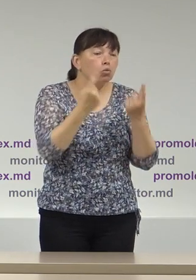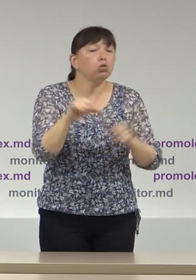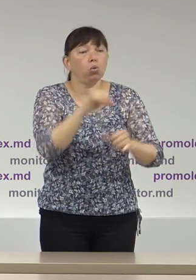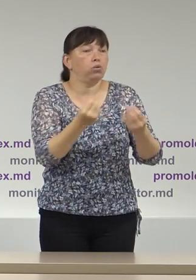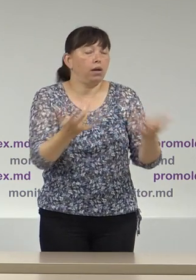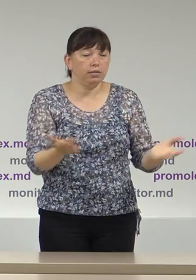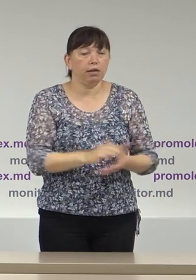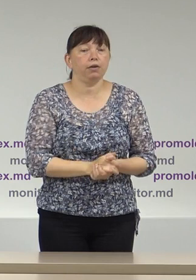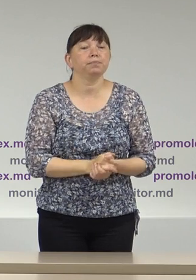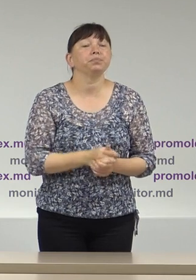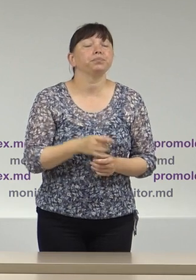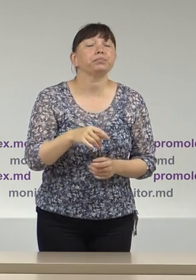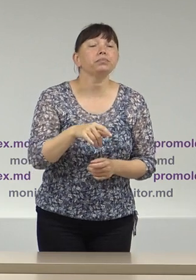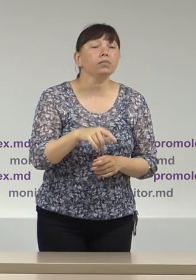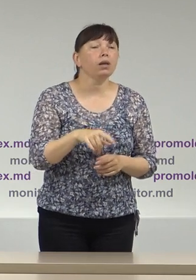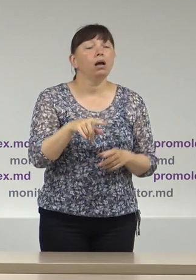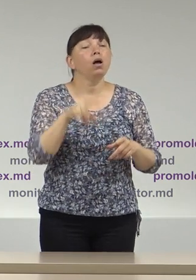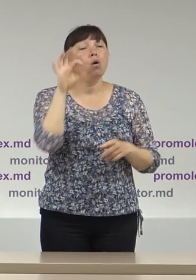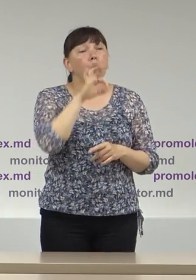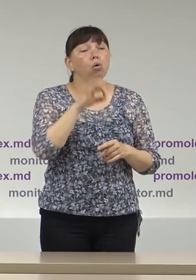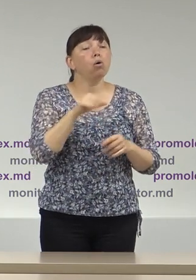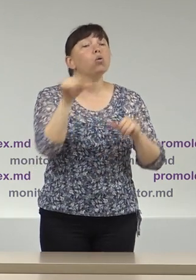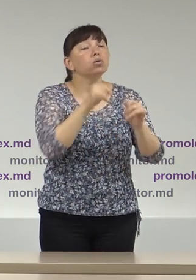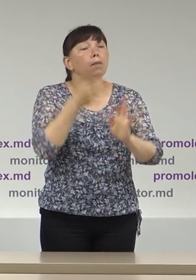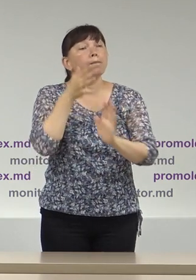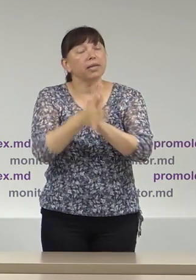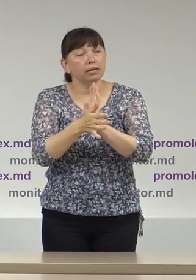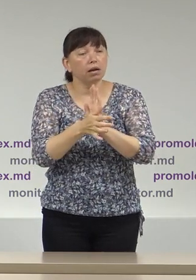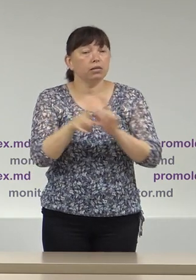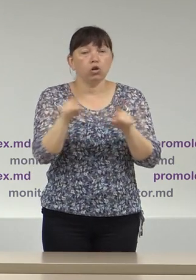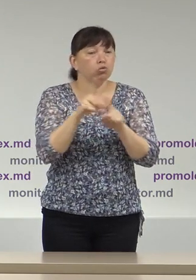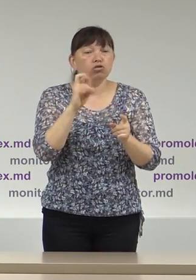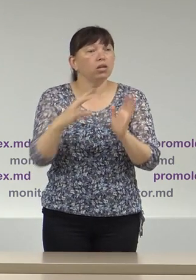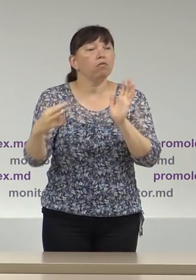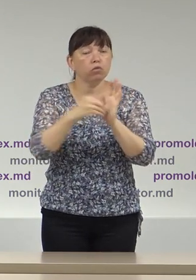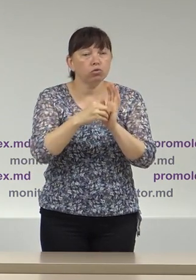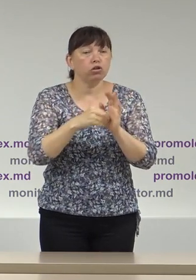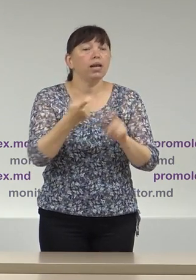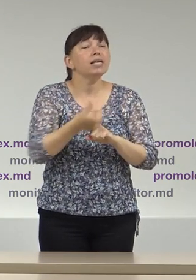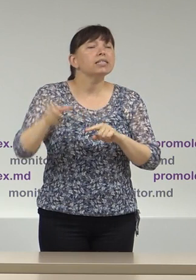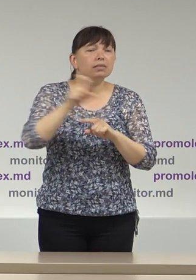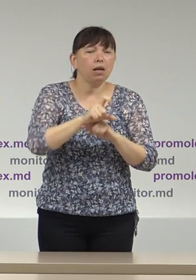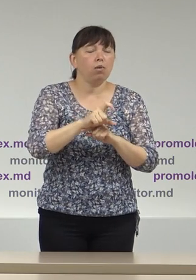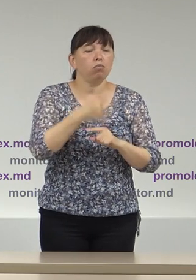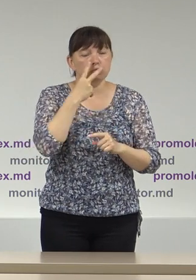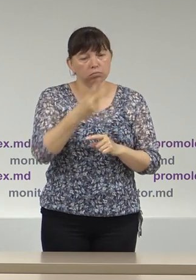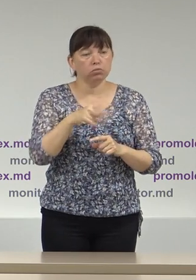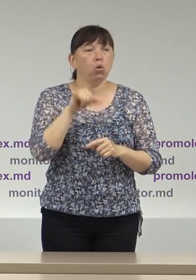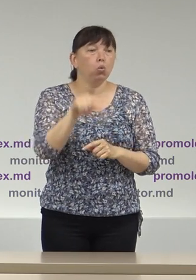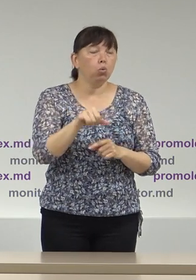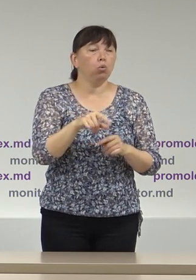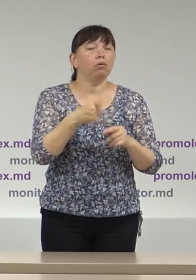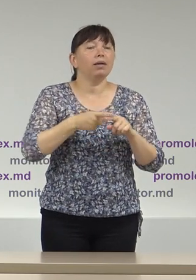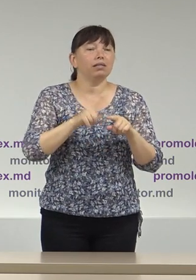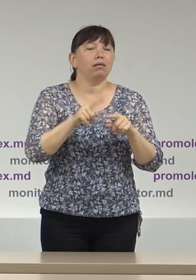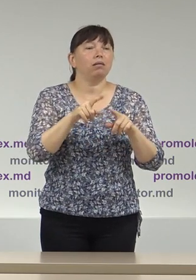funcție de destinație a cheltuielilor estimate drept neraportate cele mai multe s-ar referi la materiale